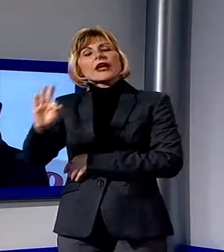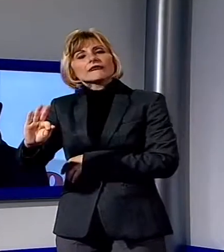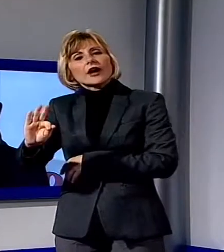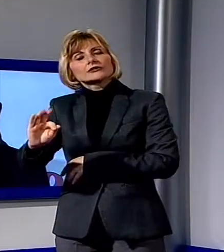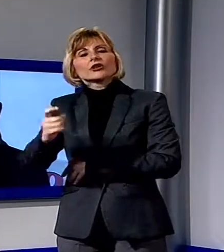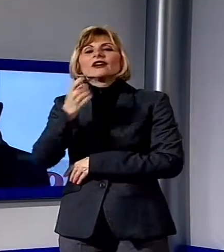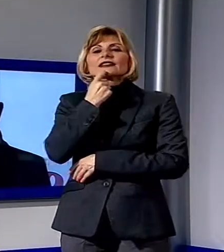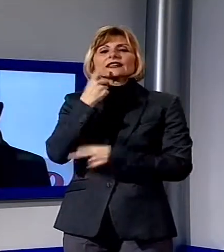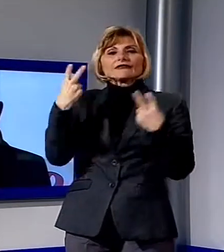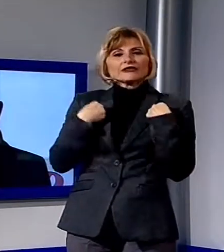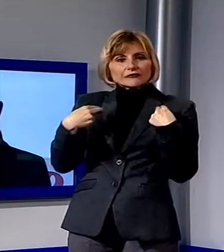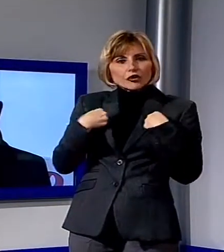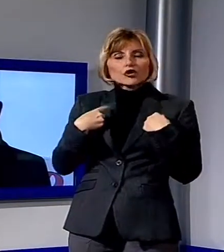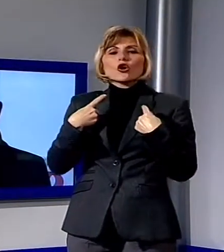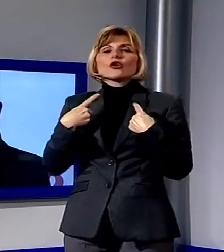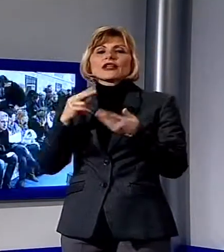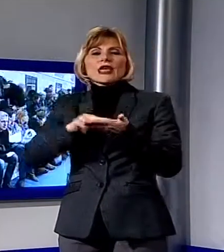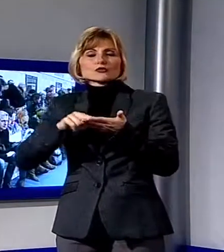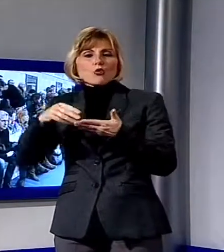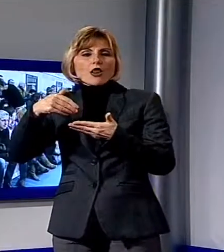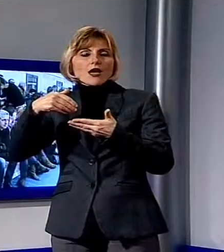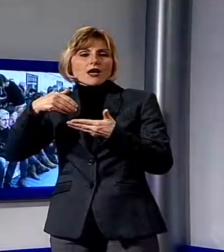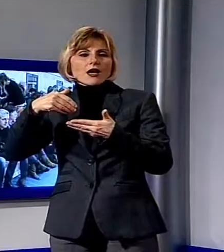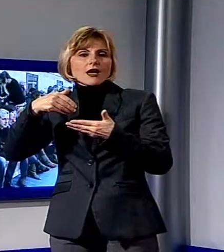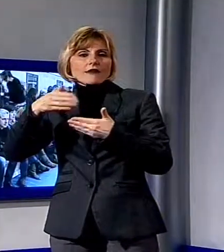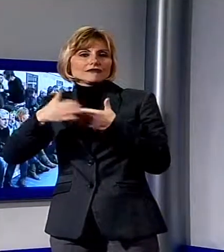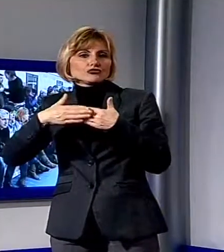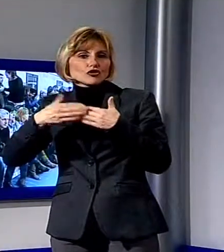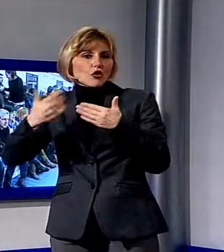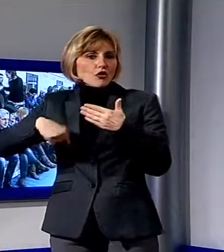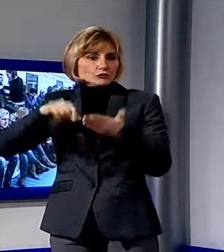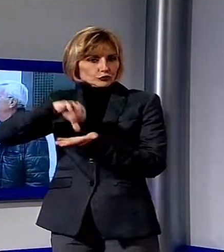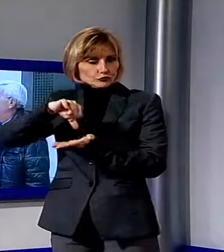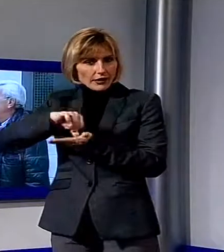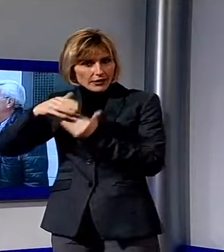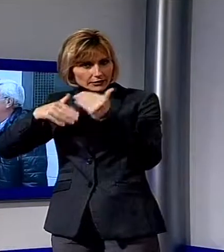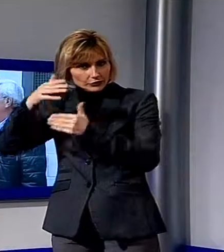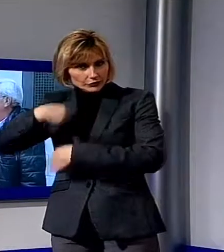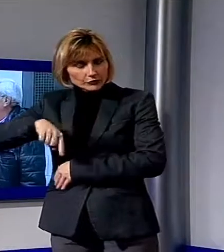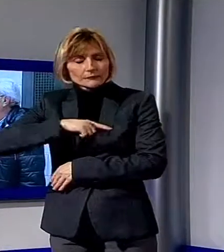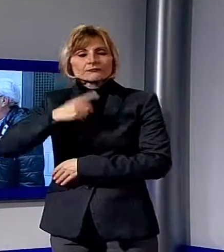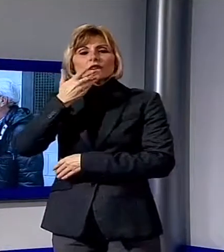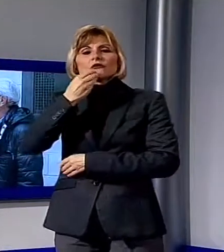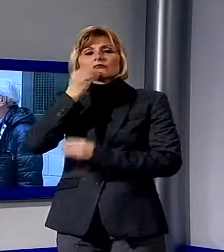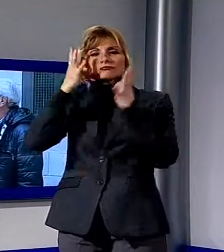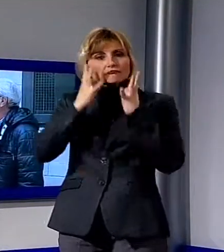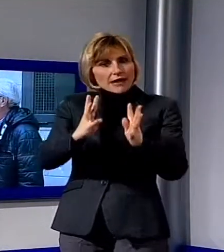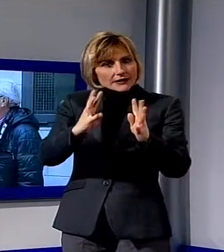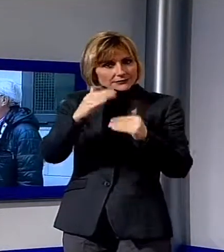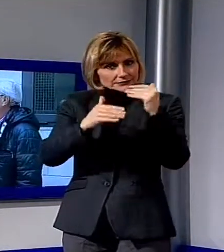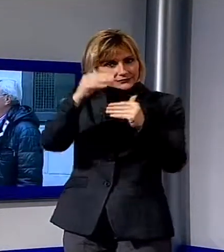vicina al centro che abbiamo realizzato. E quindi creeremo una mensa nel nostro centro che garantirà un pasto giornaliero a questi bambini.